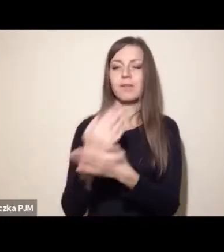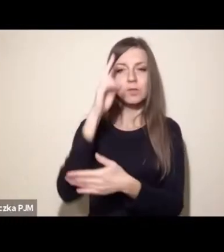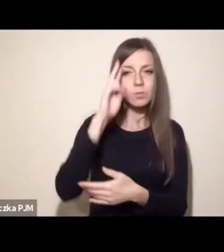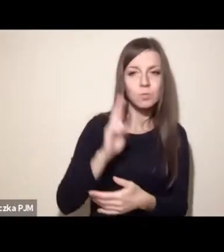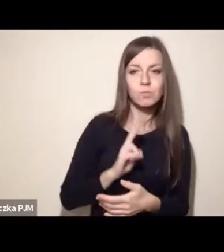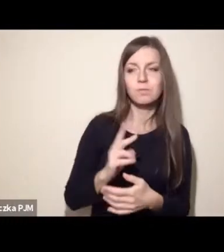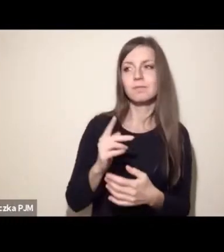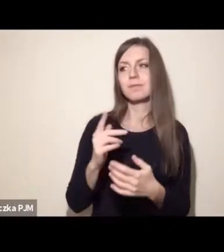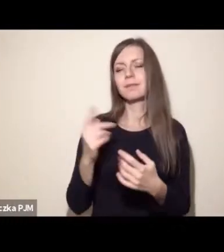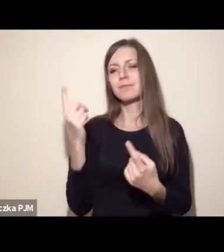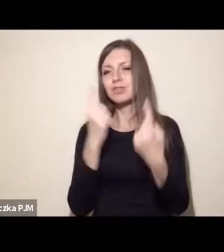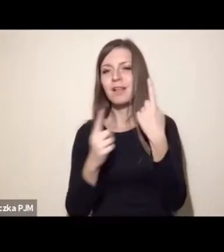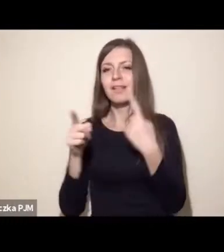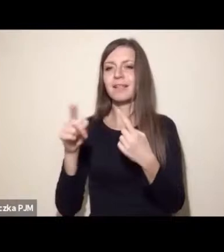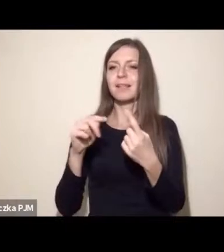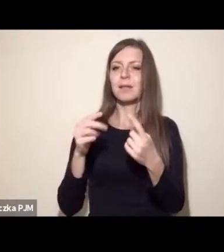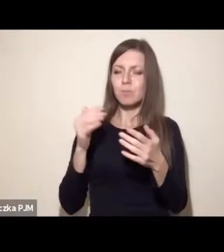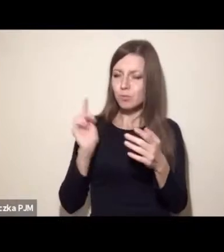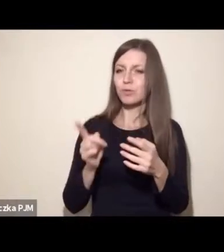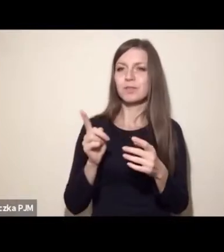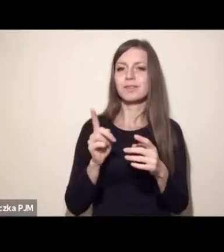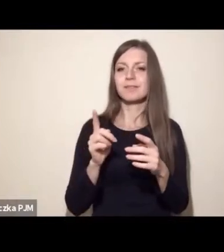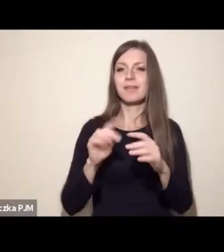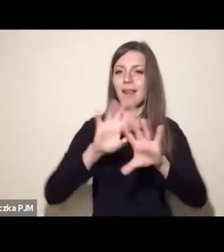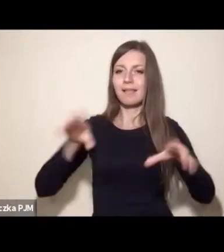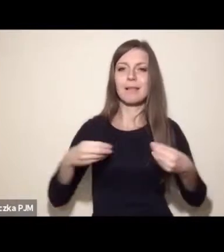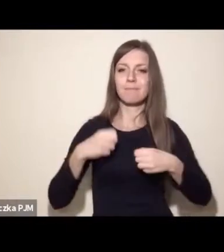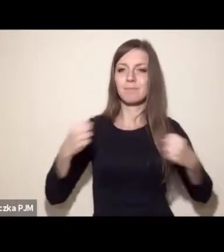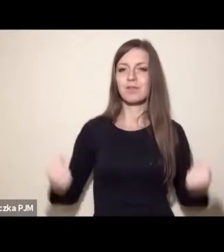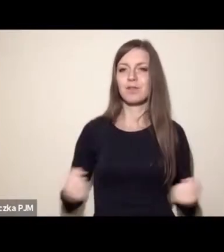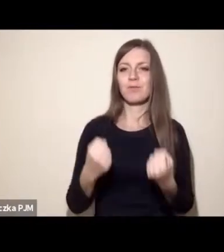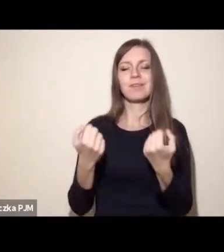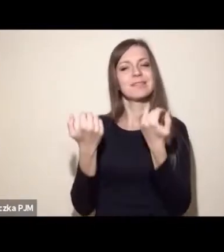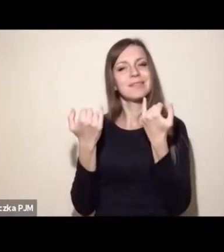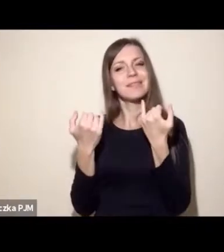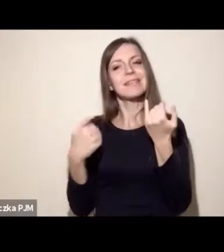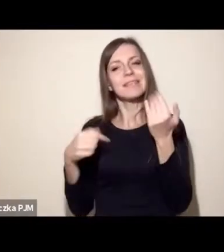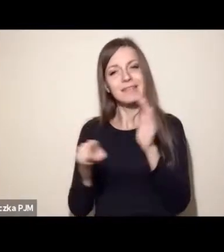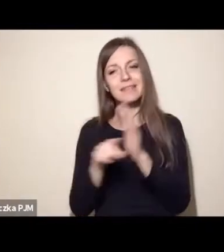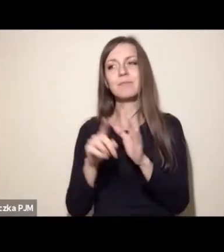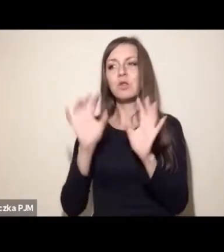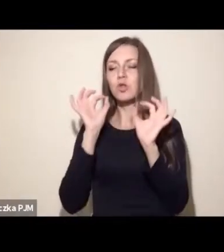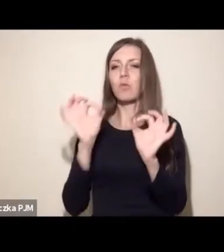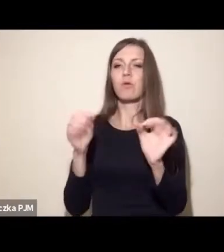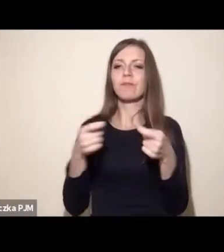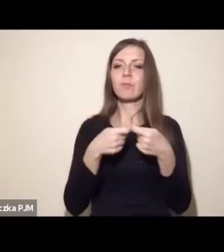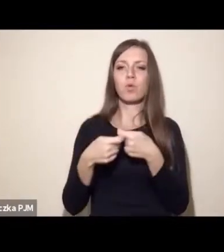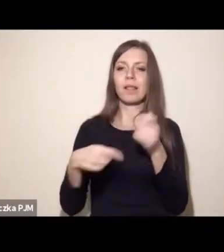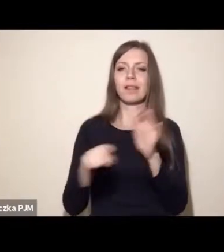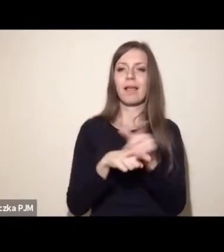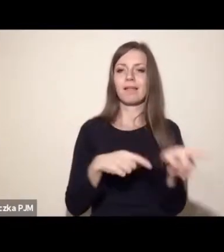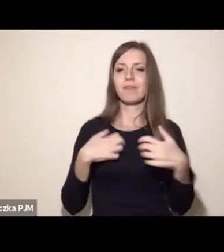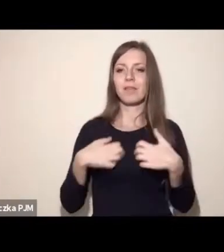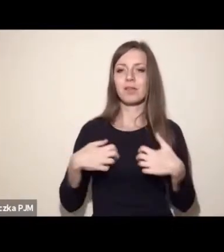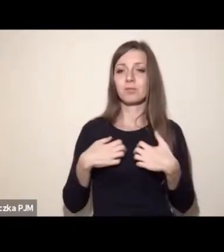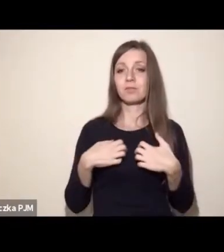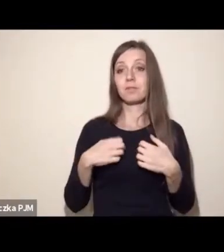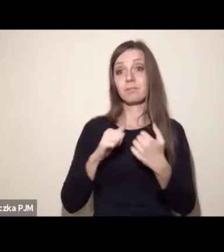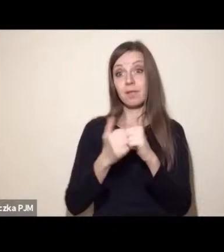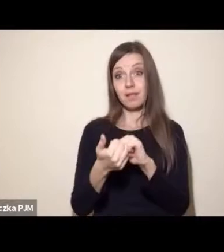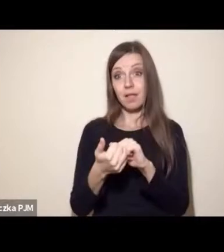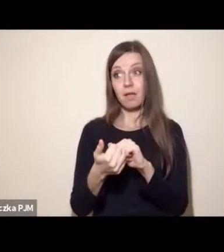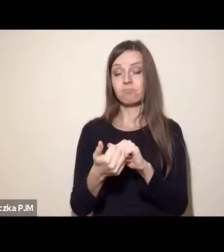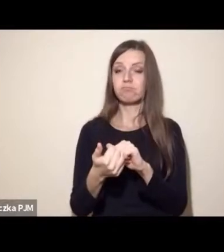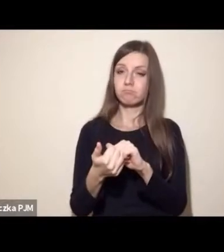i tak dalej. To wszystko musiałoby służyć inaczej definiowanemu dobru wspólnemu, prawda. Ta zmiana miałaby de facto charakter